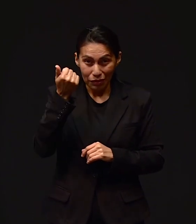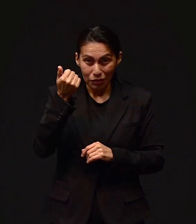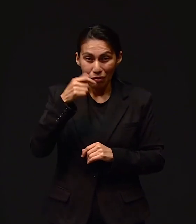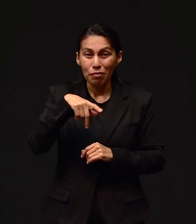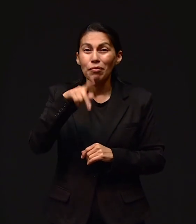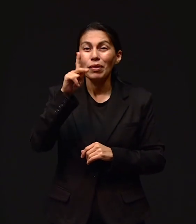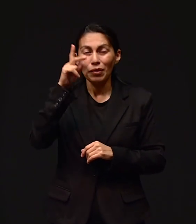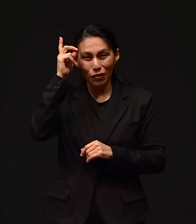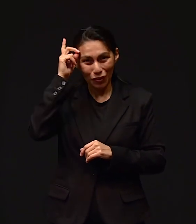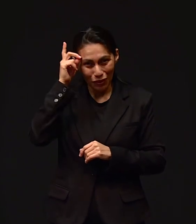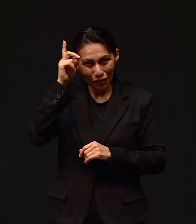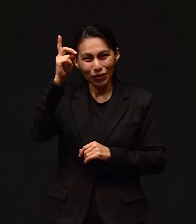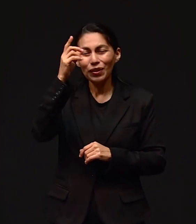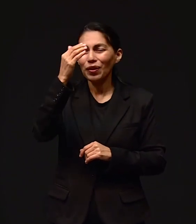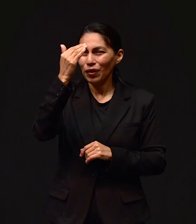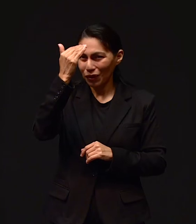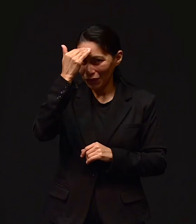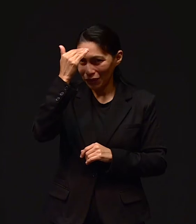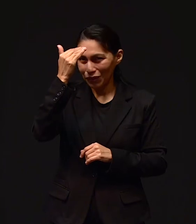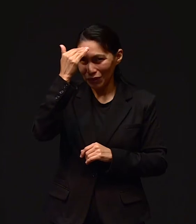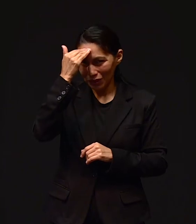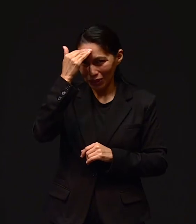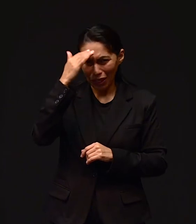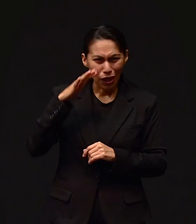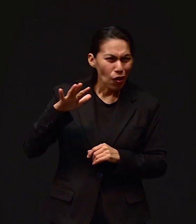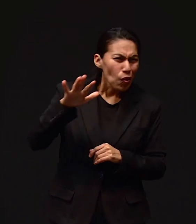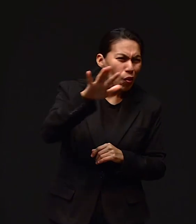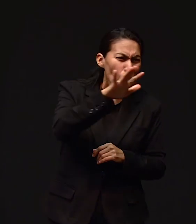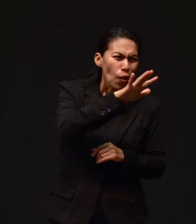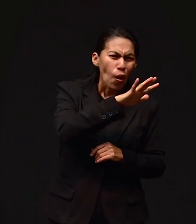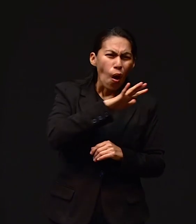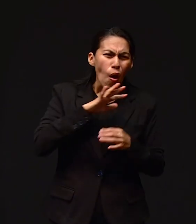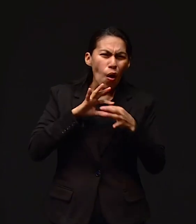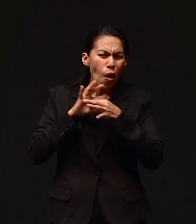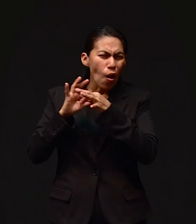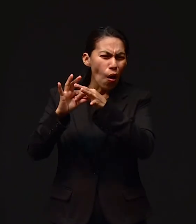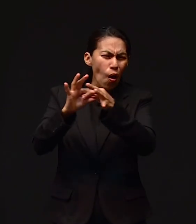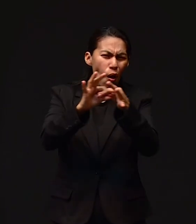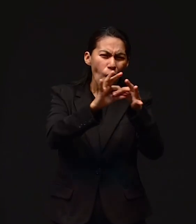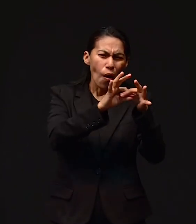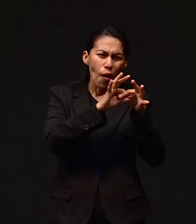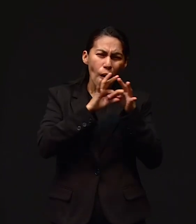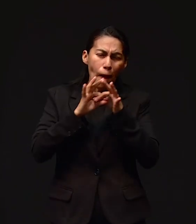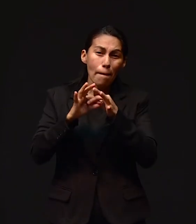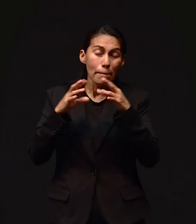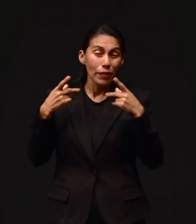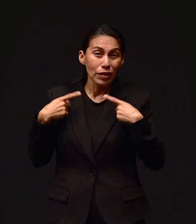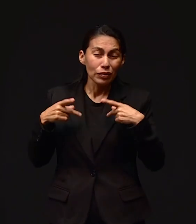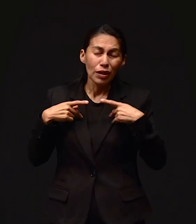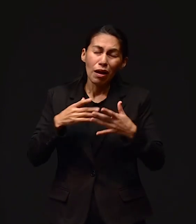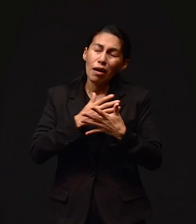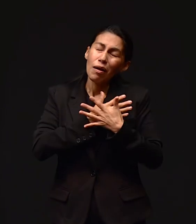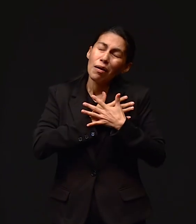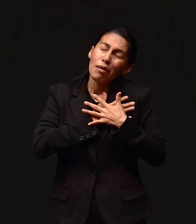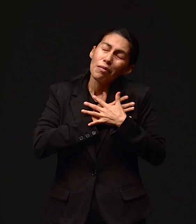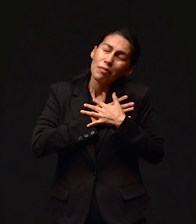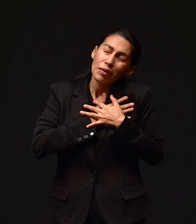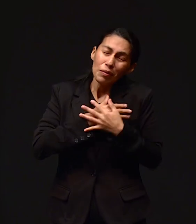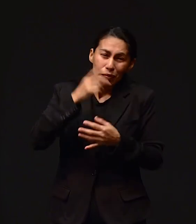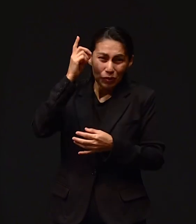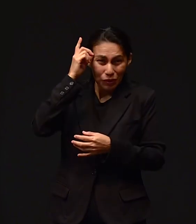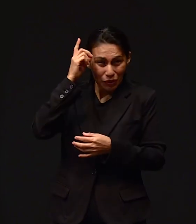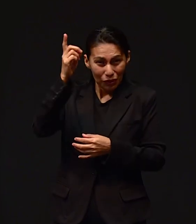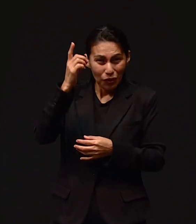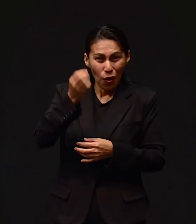pero Dios sí las conoce. Formamos una red de personas que aman a Dios, son hijos de Dios y debemos